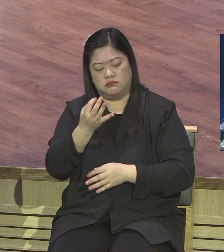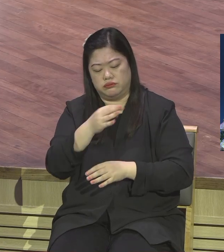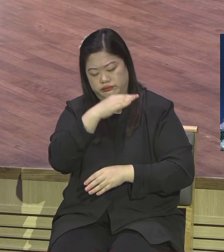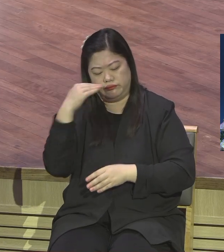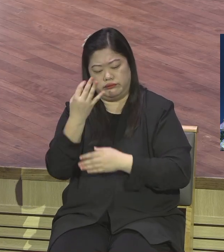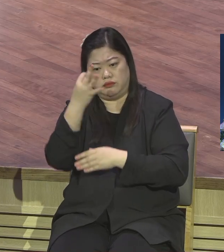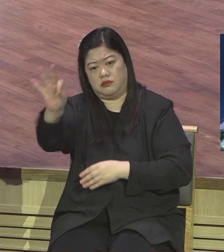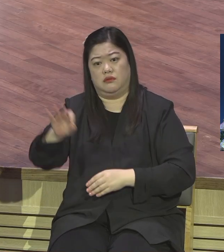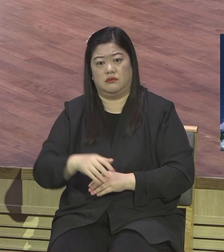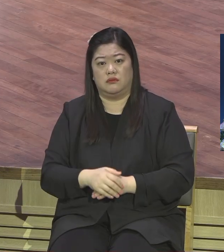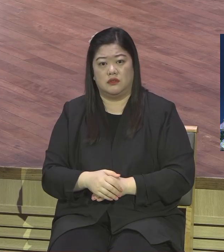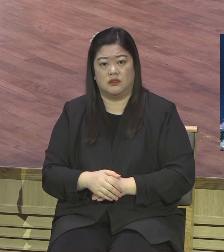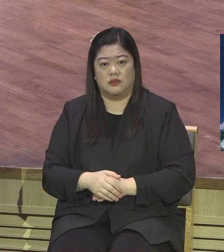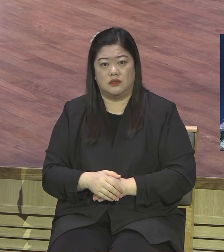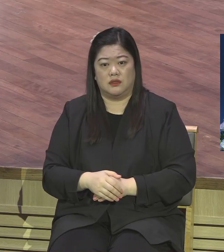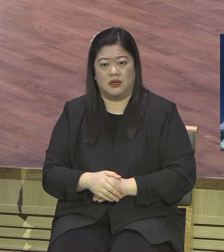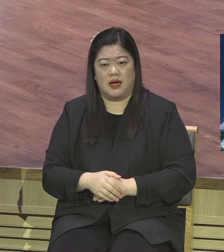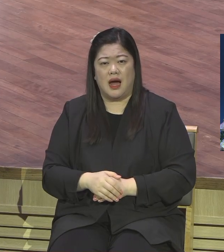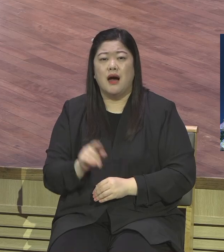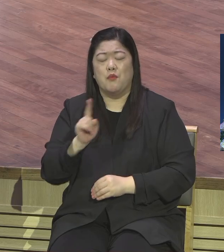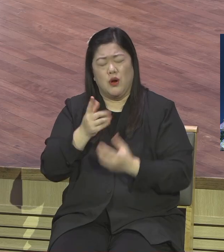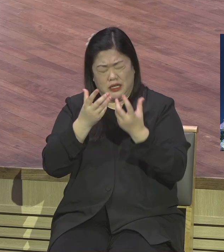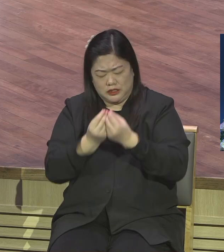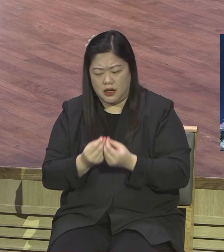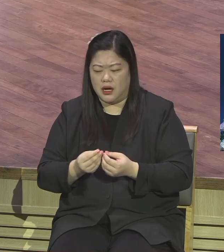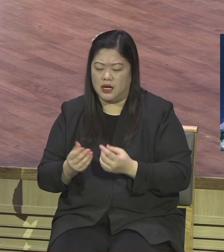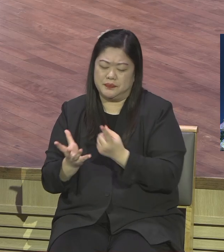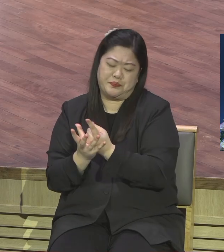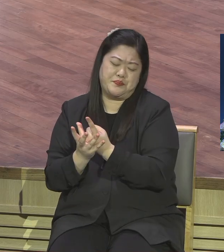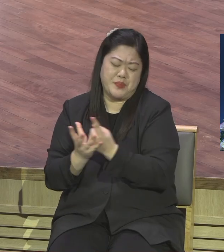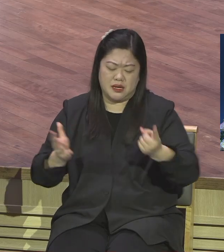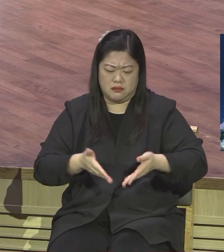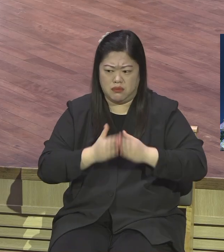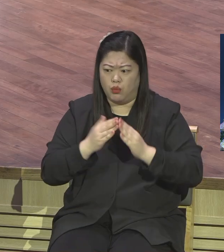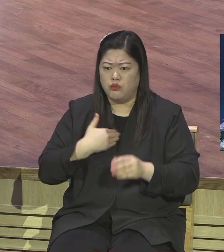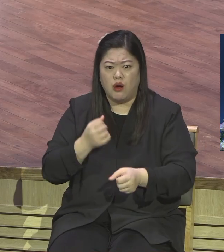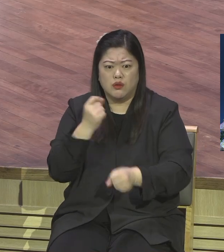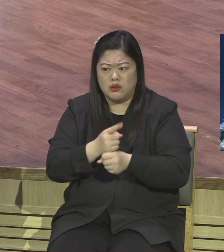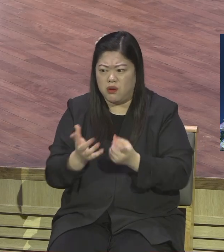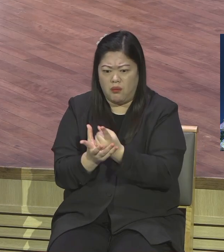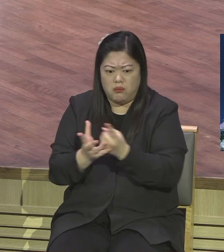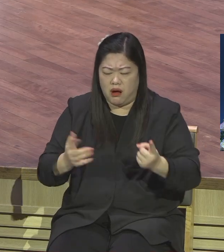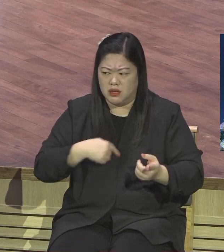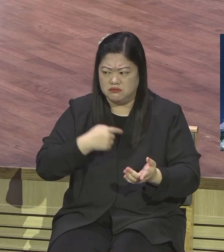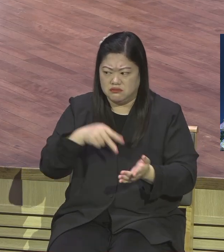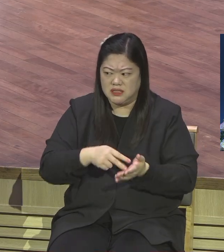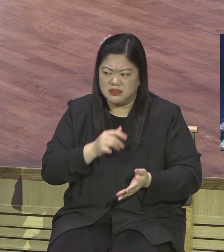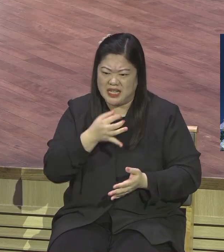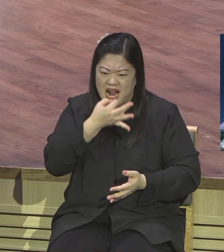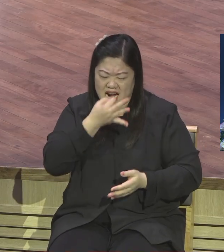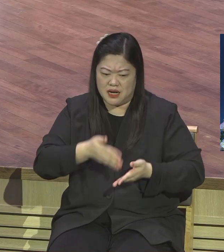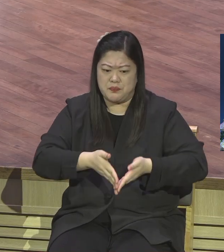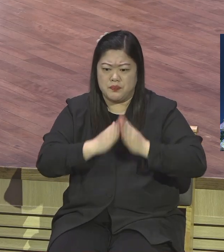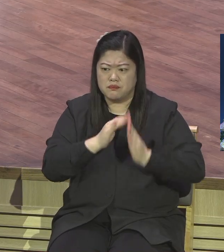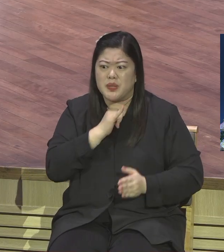고백 위에 교회가 세워진 것을 고백하고 이 고백이 나의 고백이 되고 온성도가 고백되어지면 그 교회를 하나님 세워